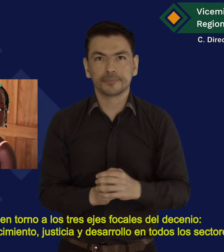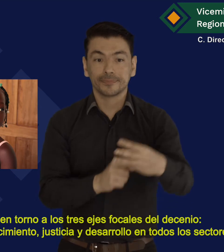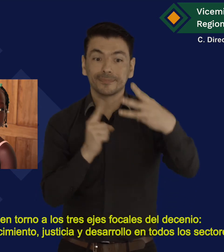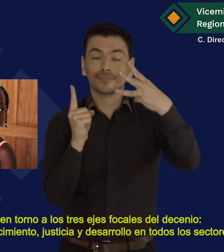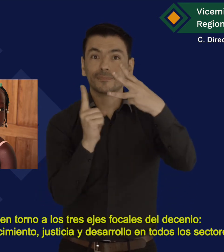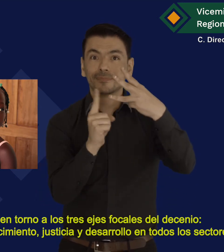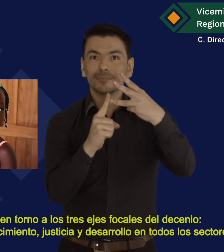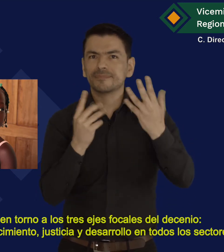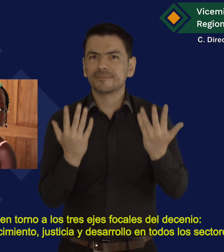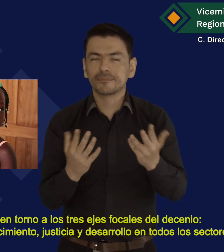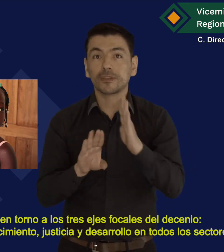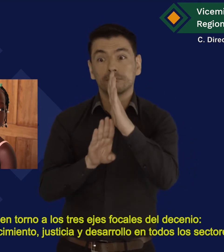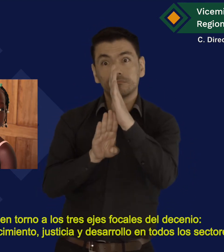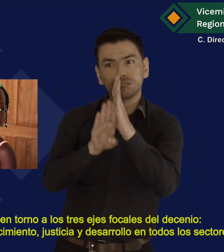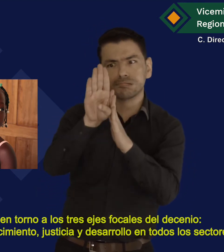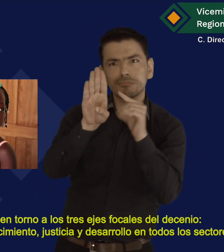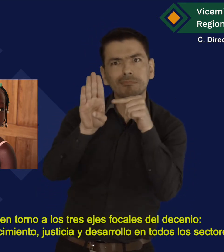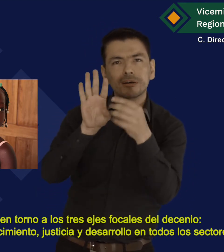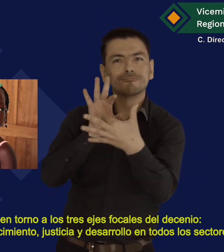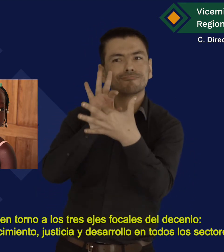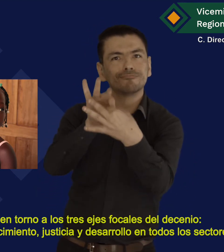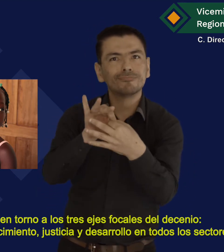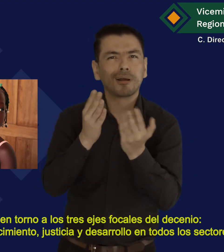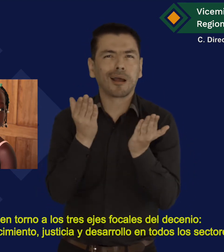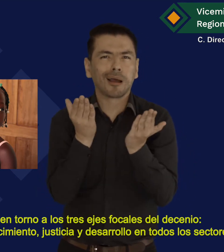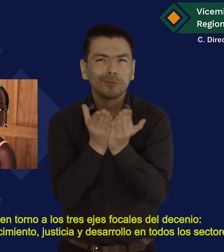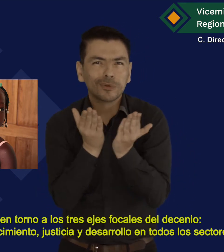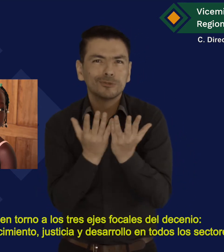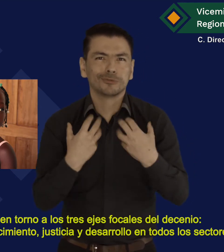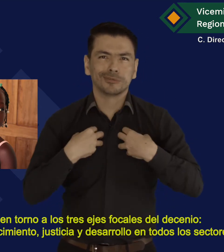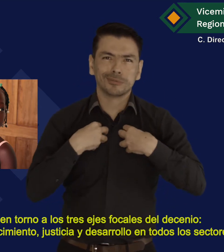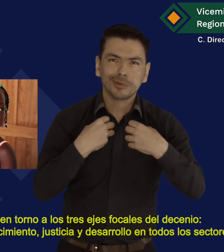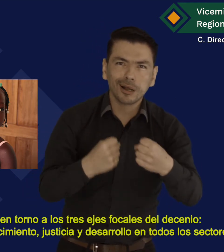Y desarrollo en todos los sectores